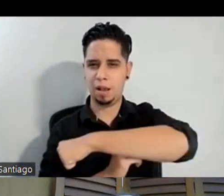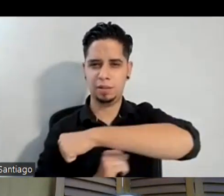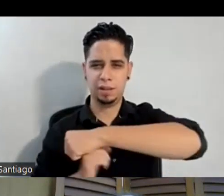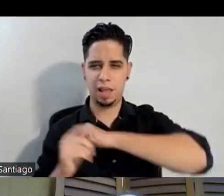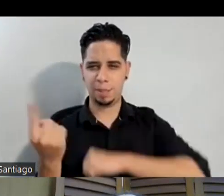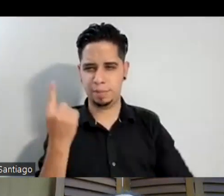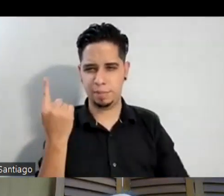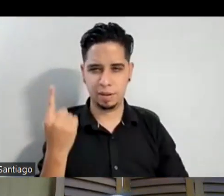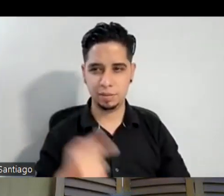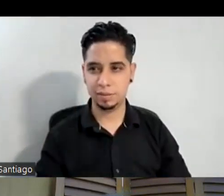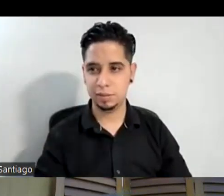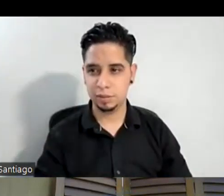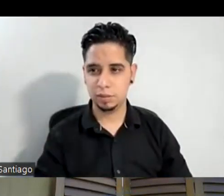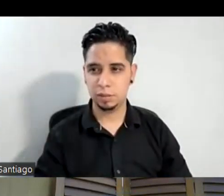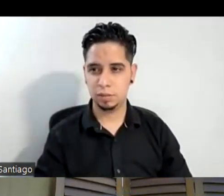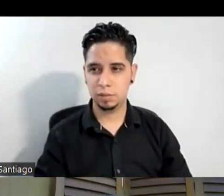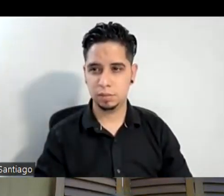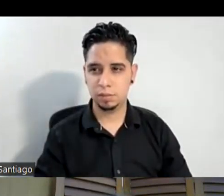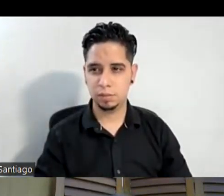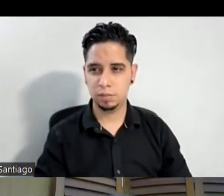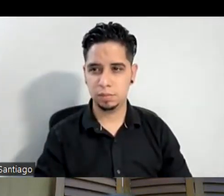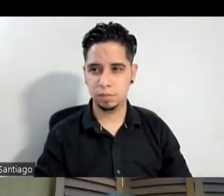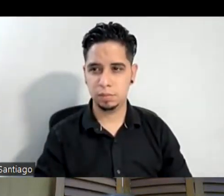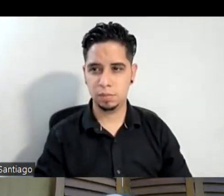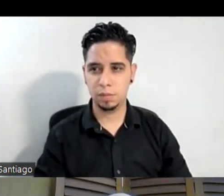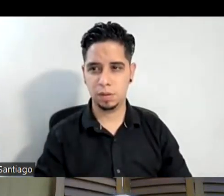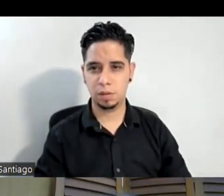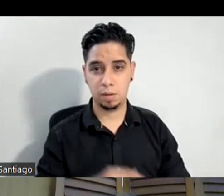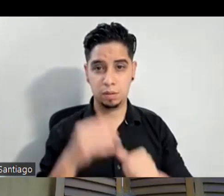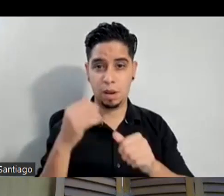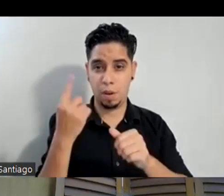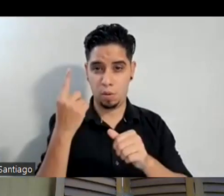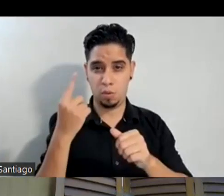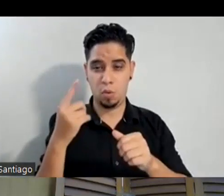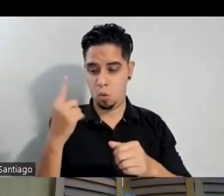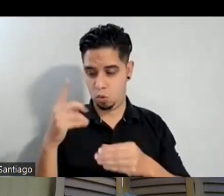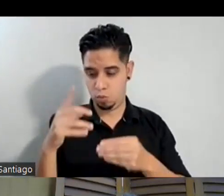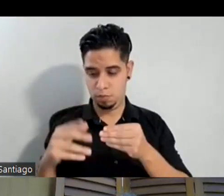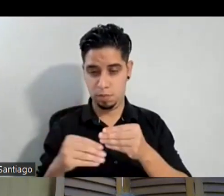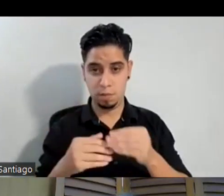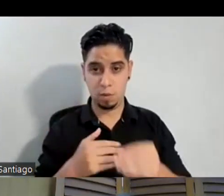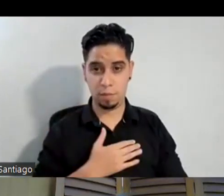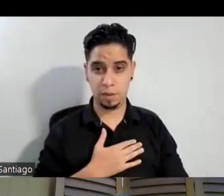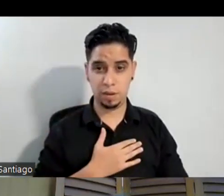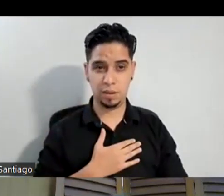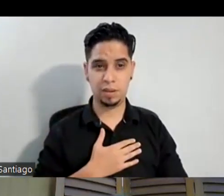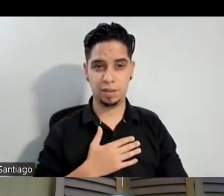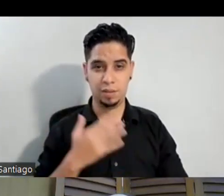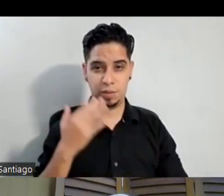y hay un instrumento que era por mí y no por lo cual era pero yo sé que él me dijo que había metido en el arreglo los componentes